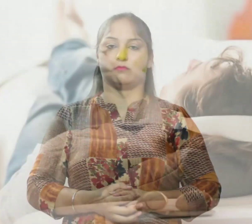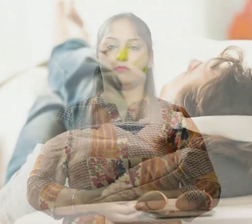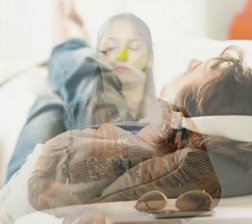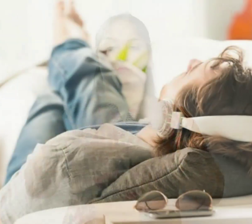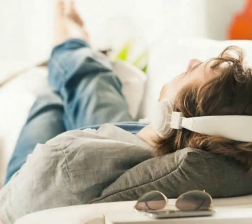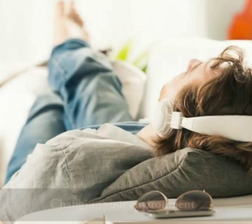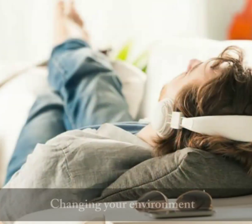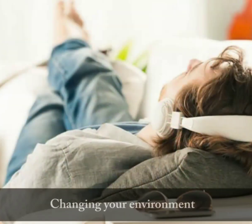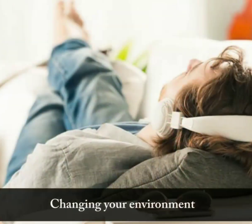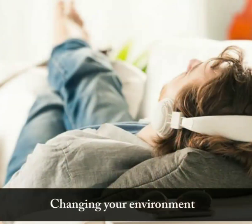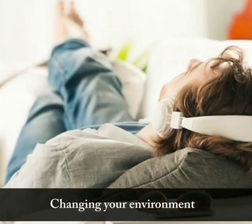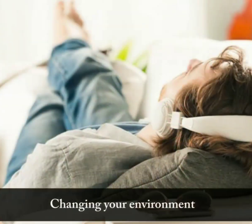निश्चत है